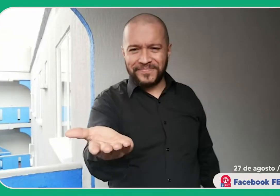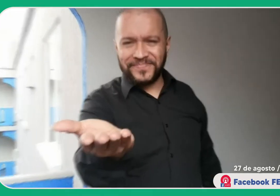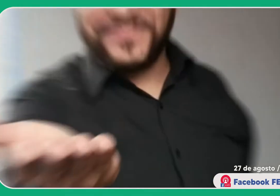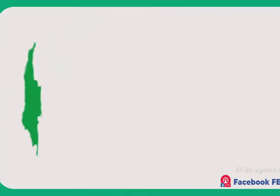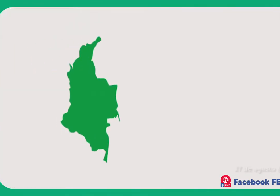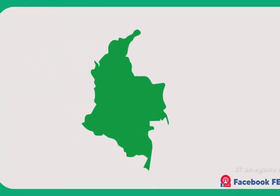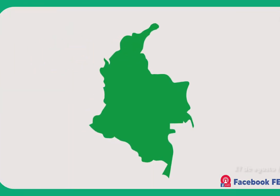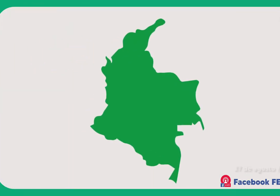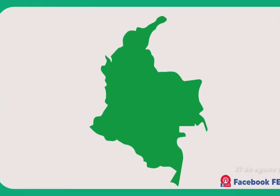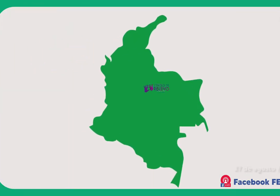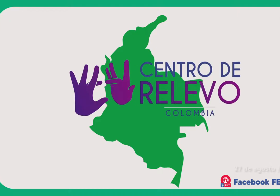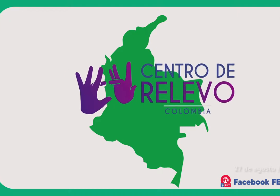Relevo?